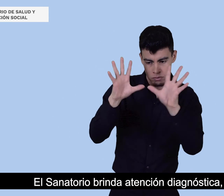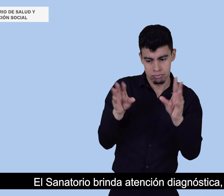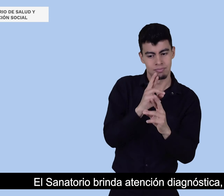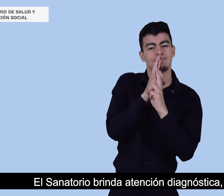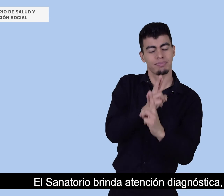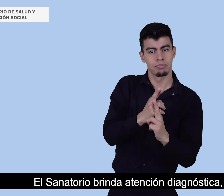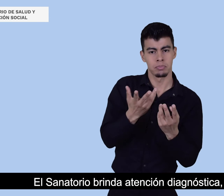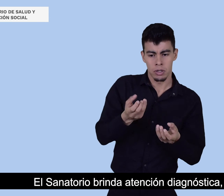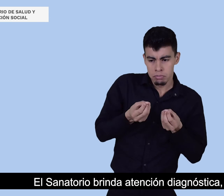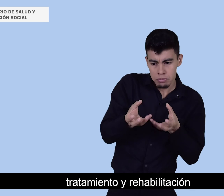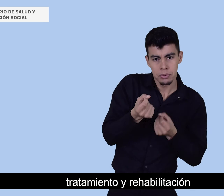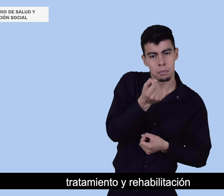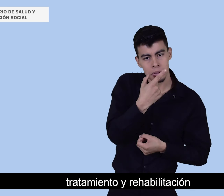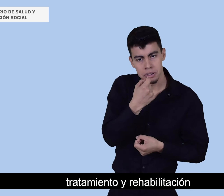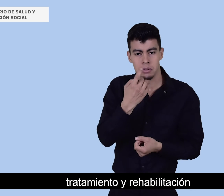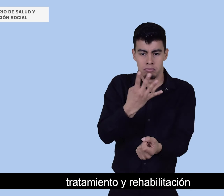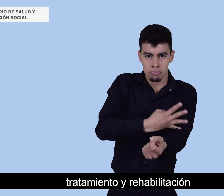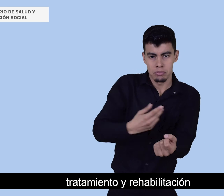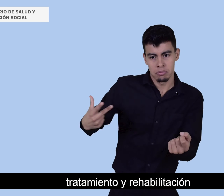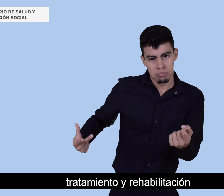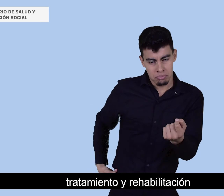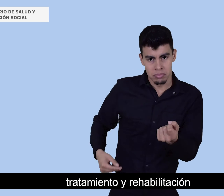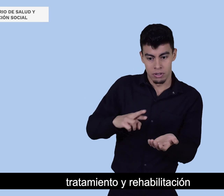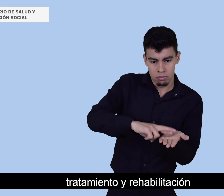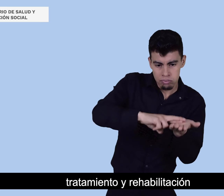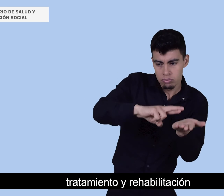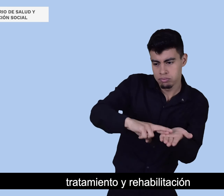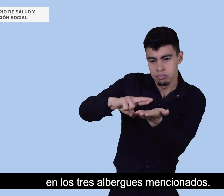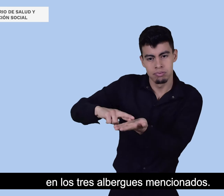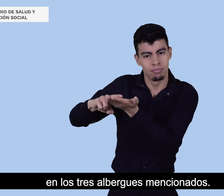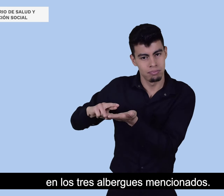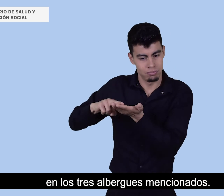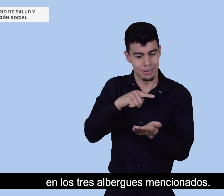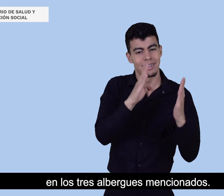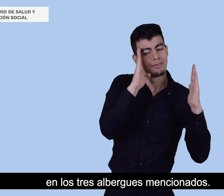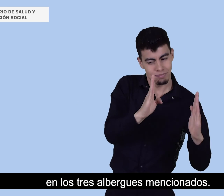diagnóstica, tratamiento y rehabilitación en los tres albergues mencionados.